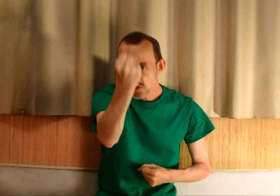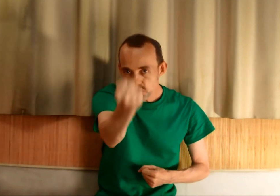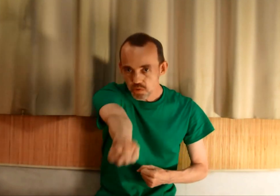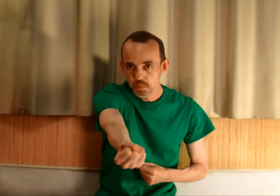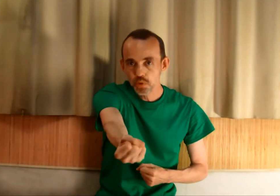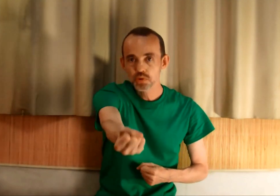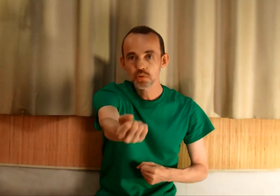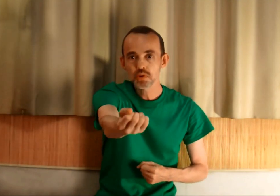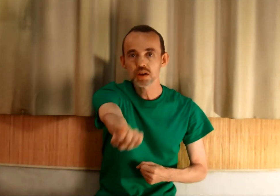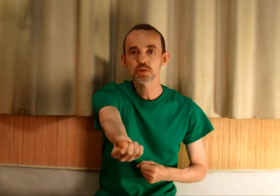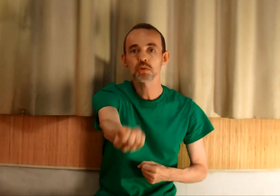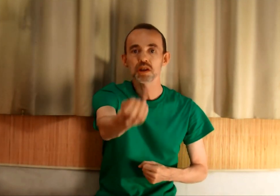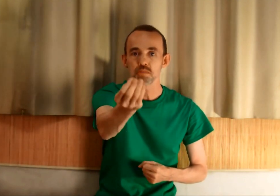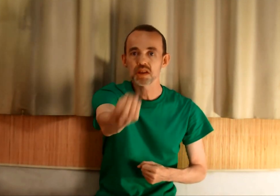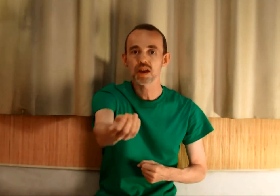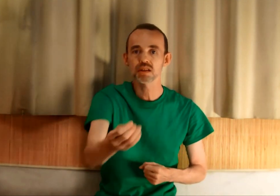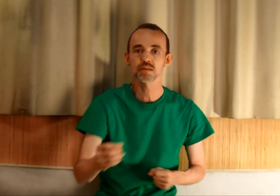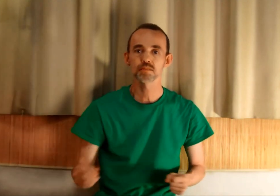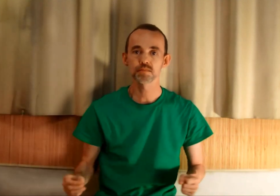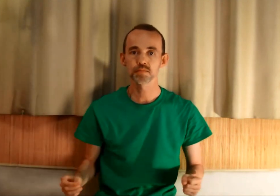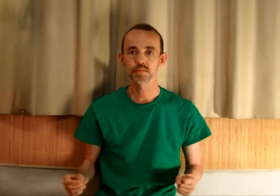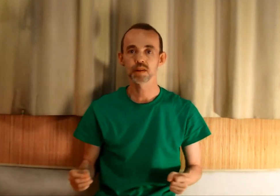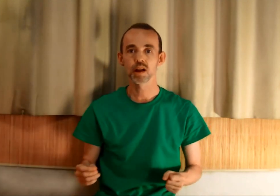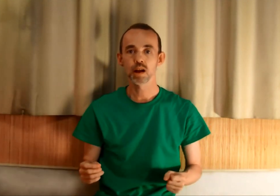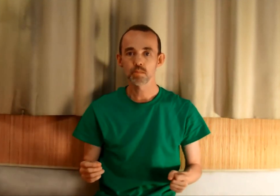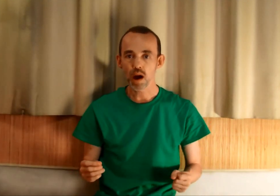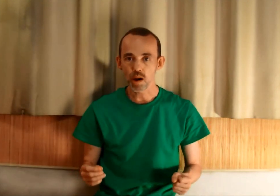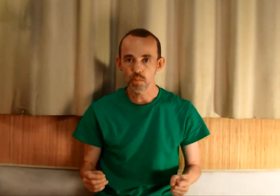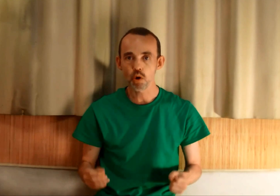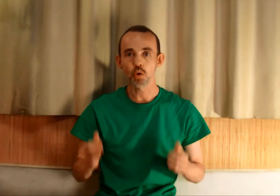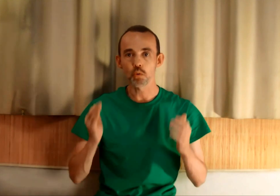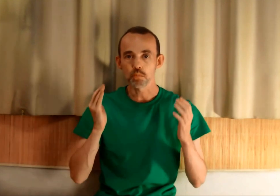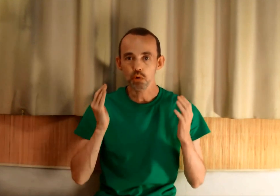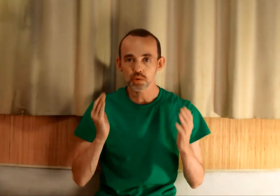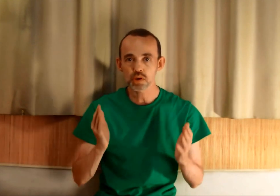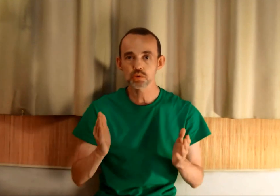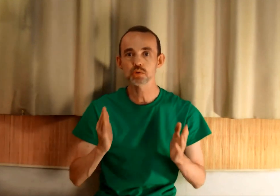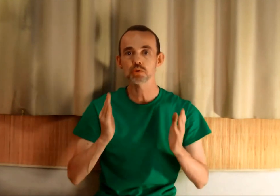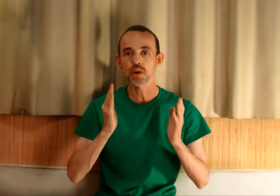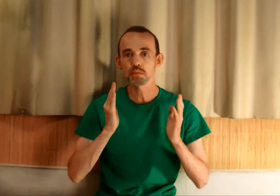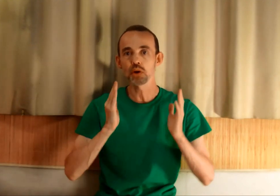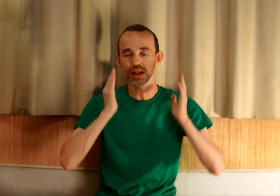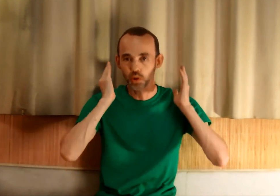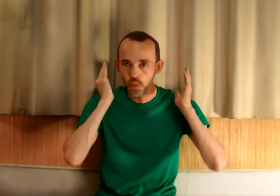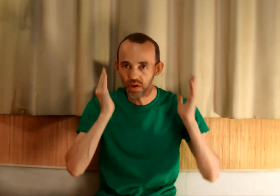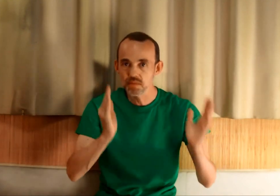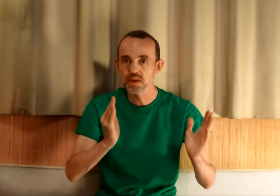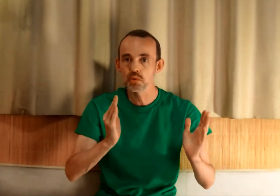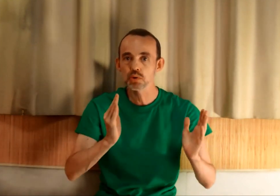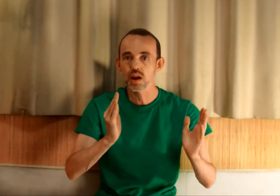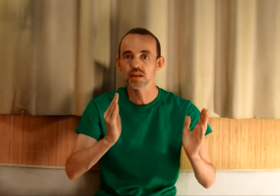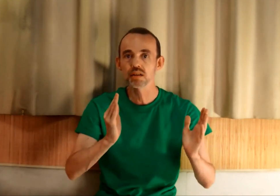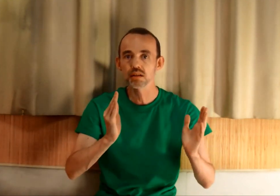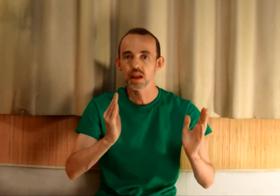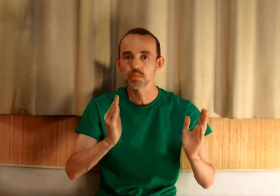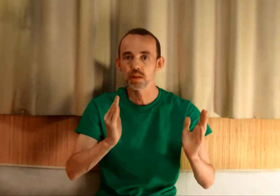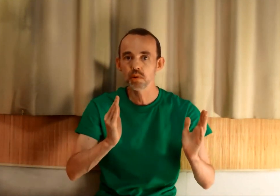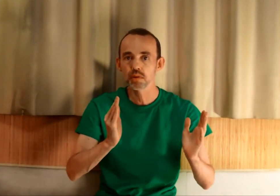je pose une action immédiate. Par rapport au processus qu'on a vu dans la troisième vidéo sur l'art d'être pleinement